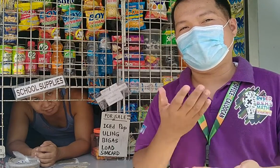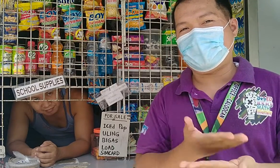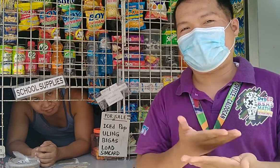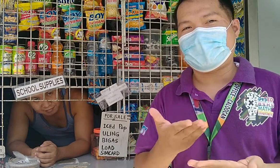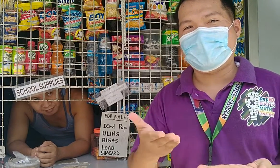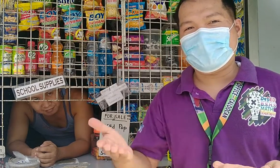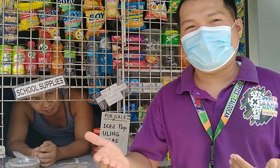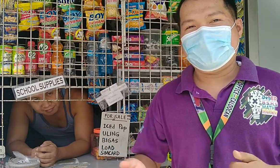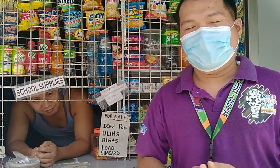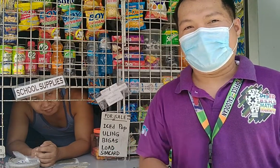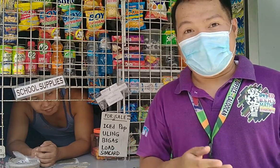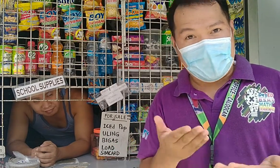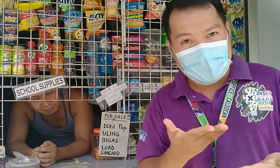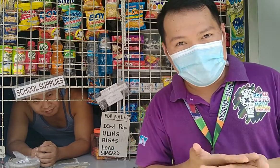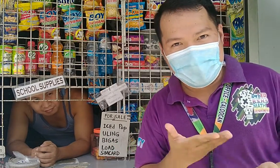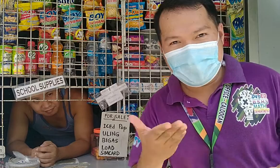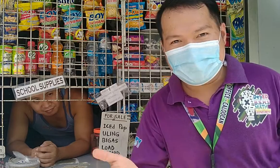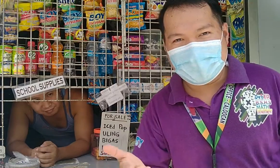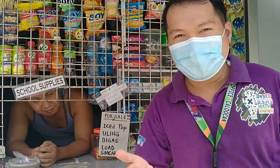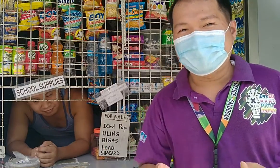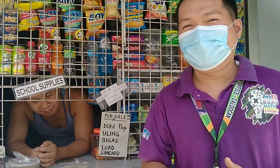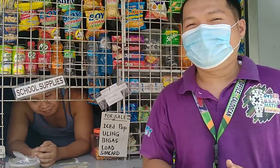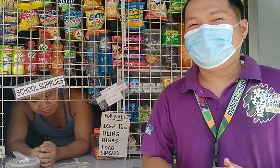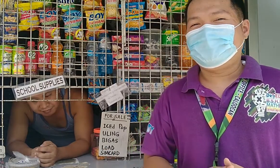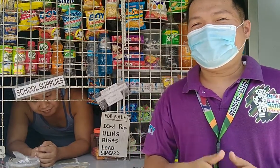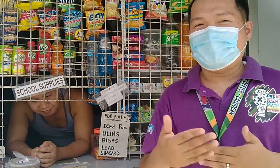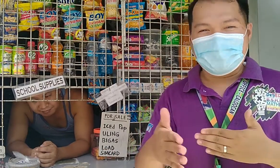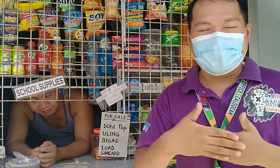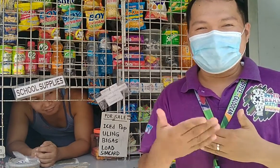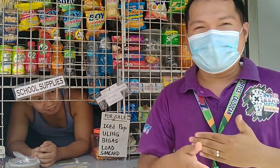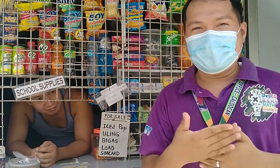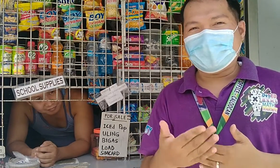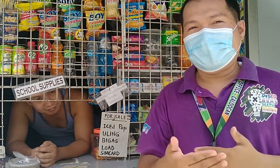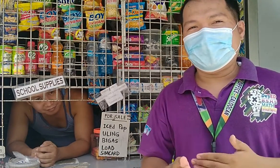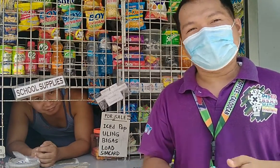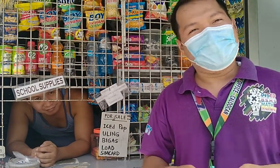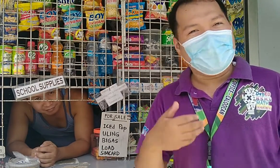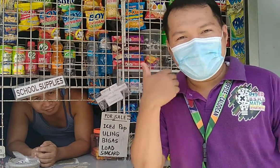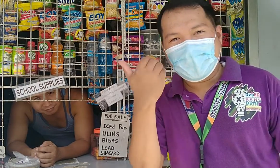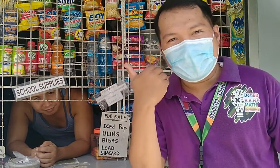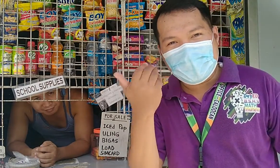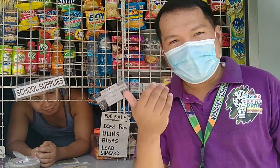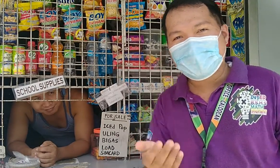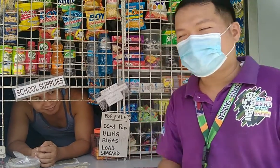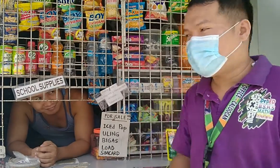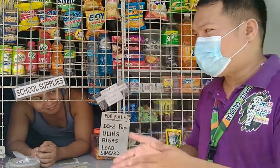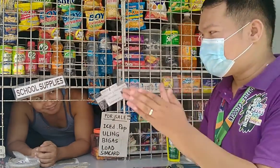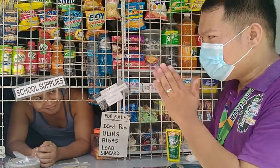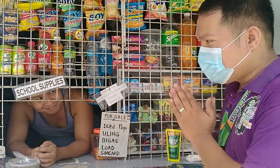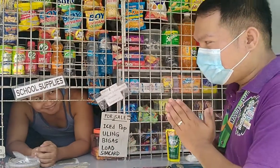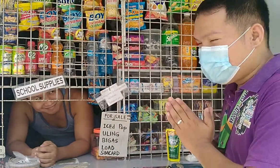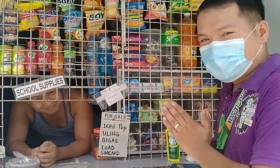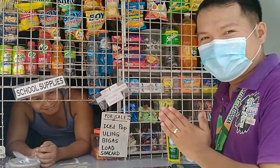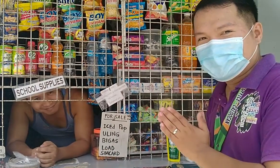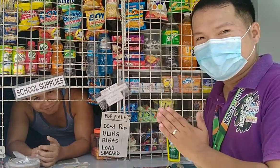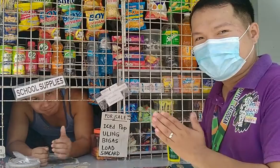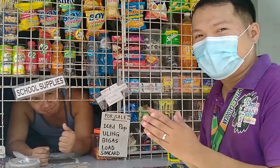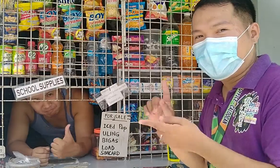bagay. kaya makakabili na tayo ng napakadali at huwag mayihiyang magpatulong sa mga